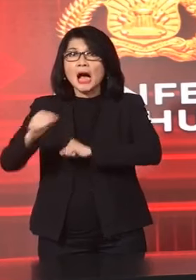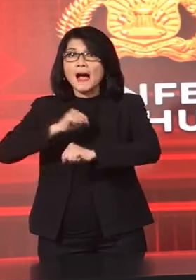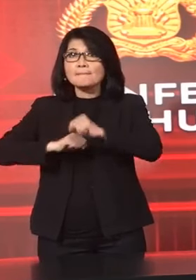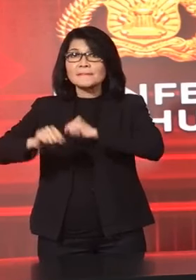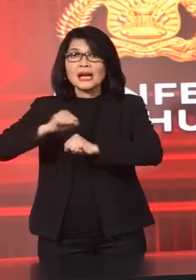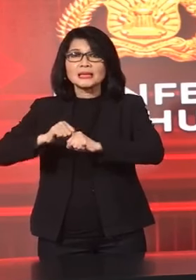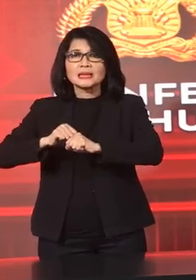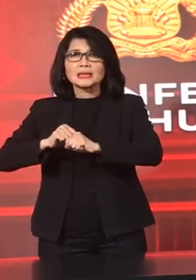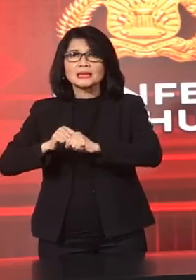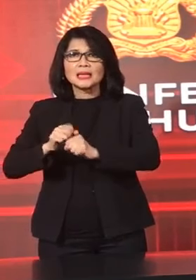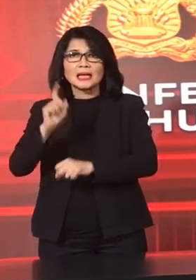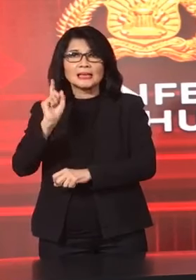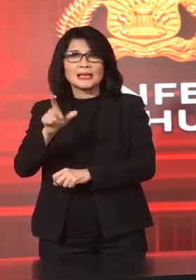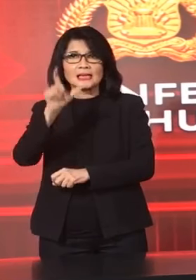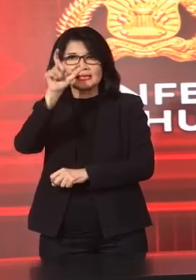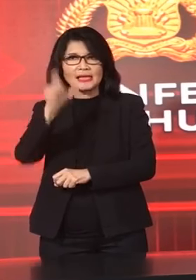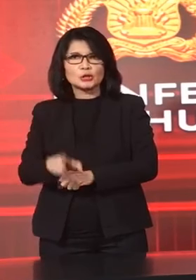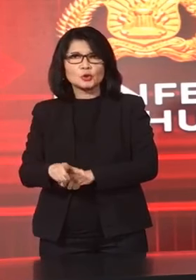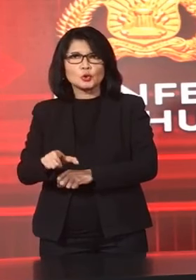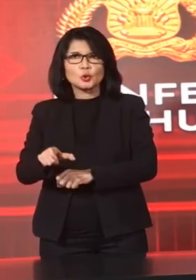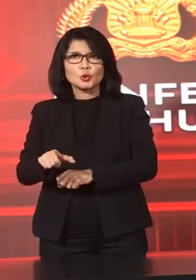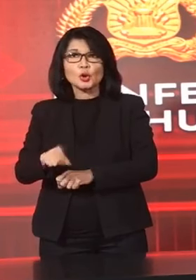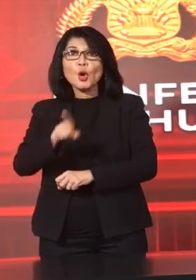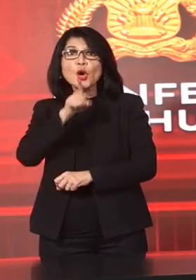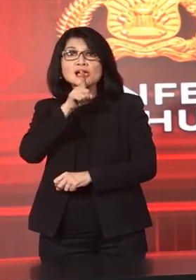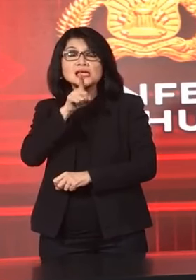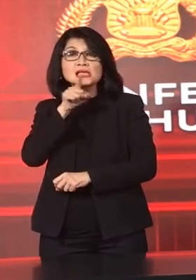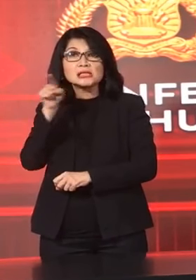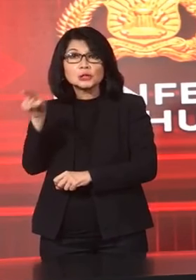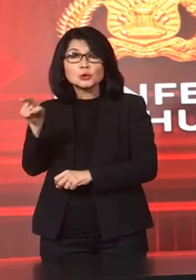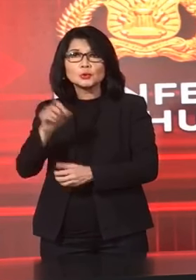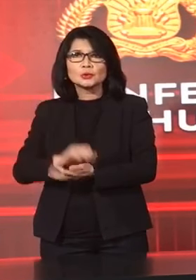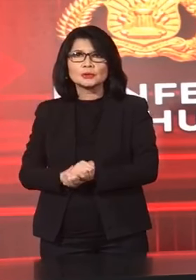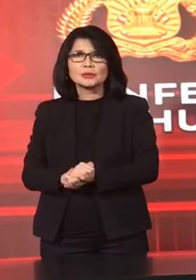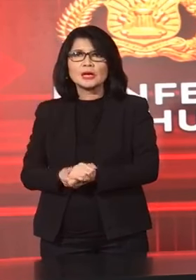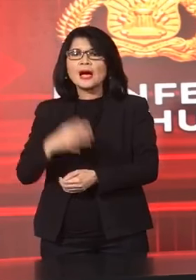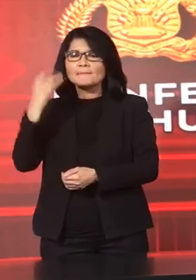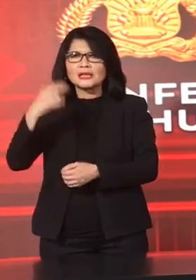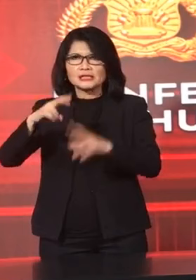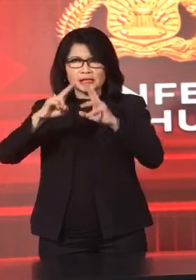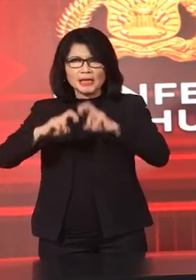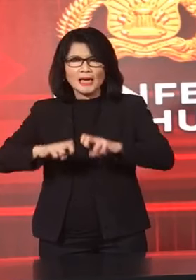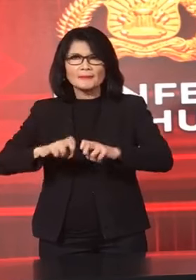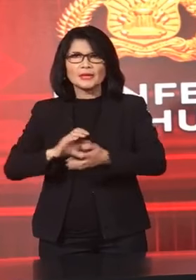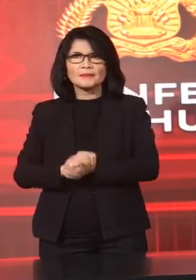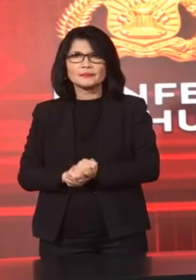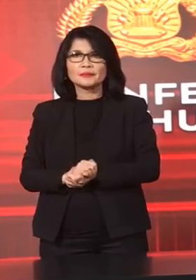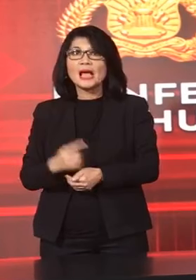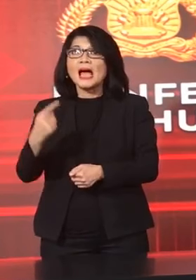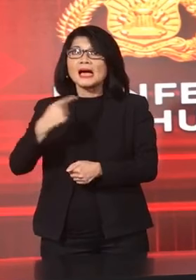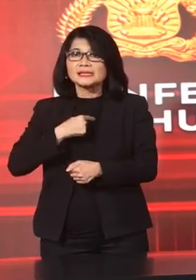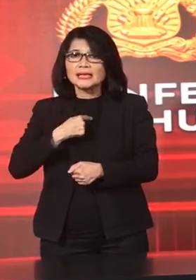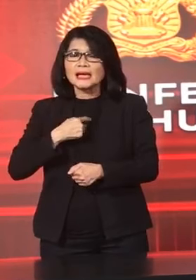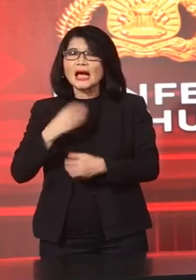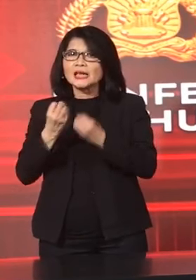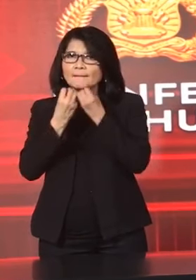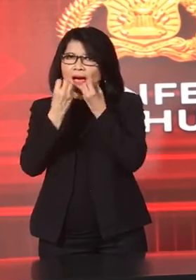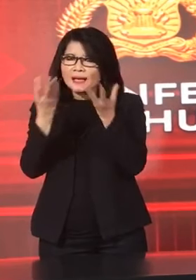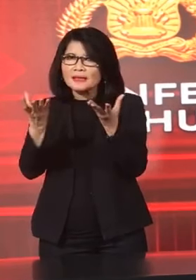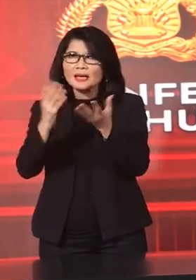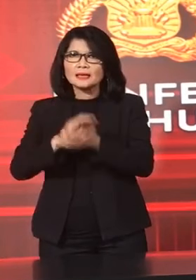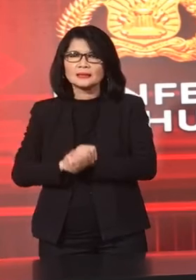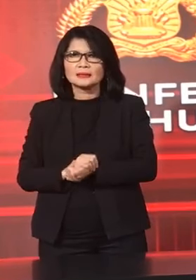daripada Seorang UN Inggris ini Masih didalami Jadi saya hanya Mengatakan